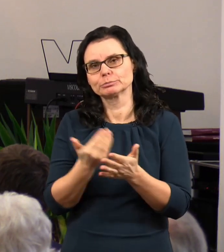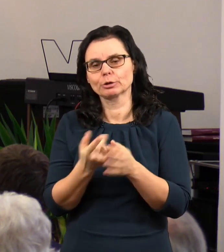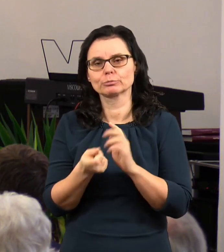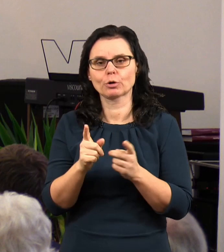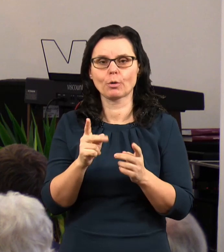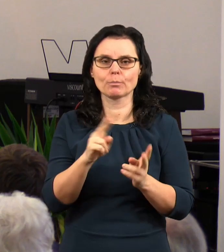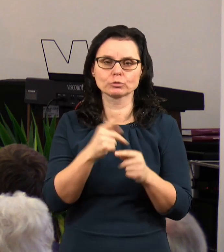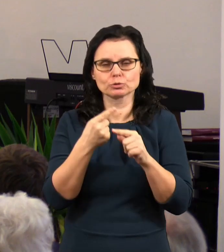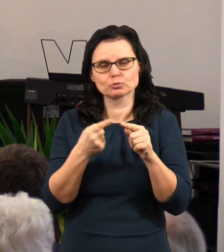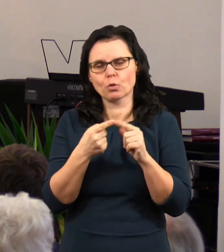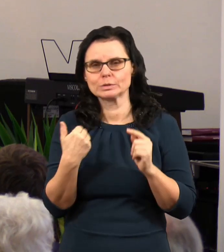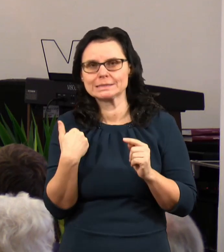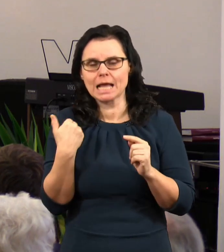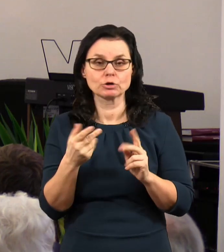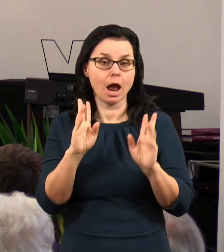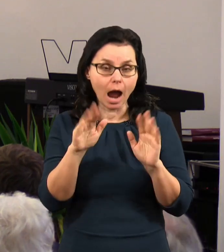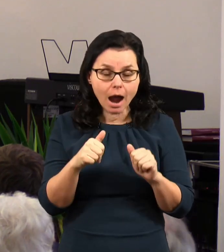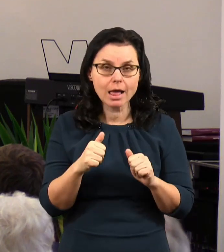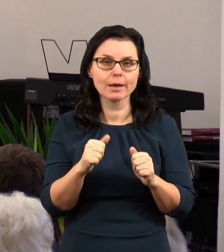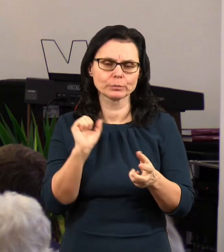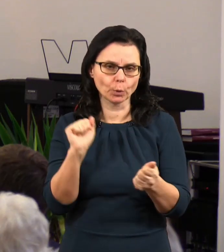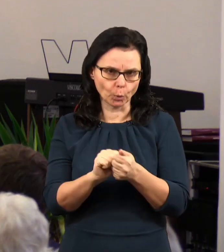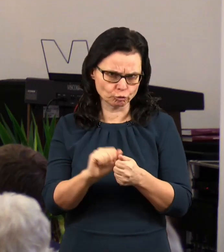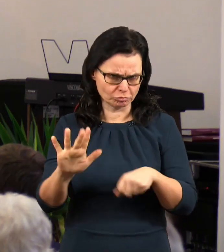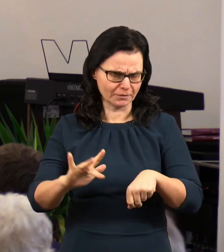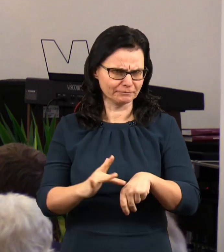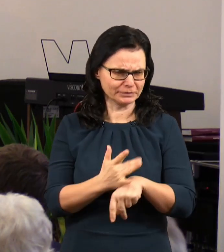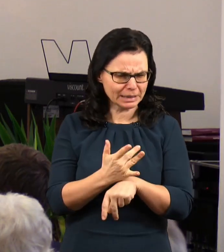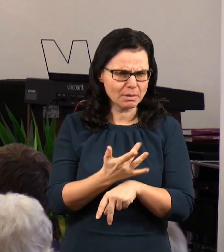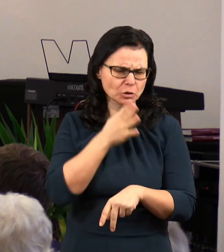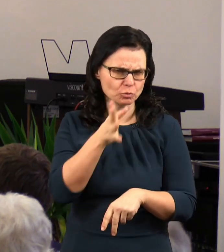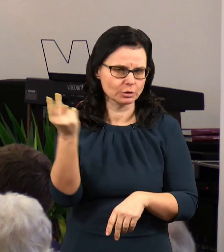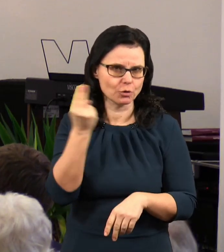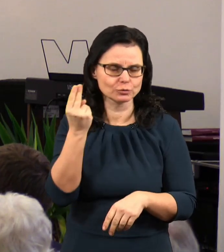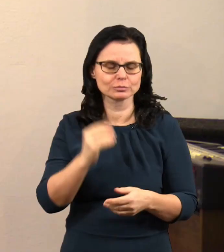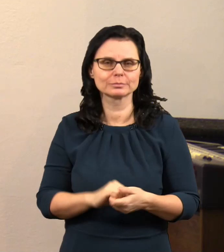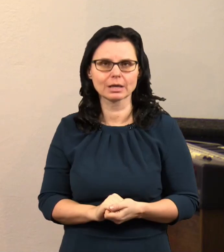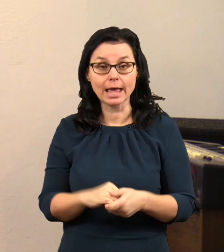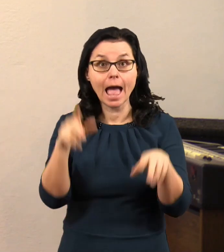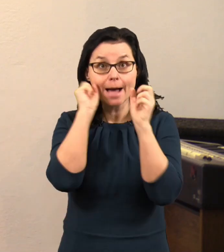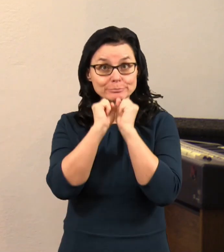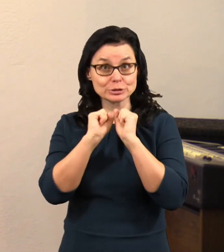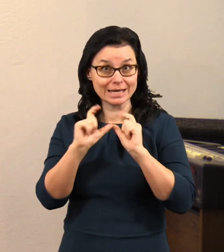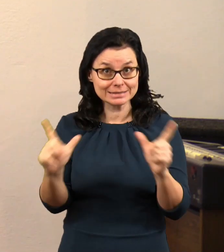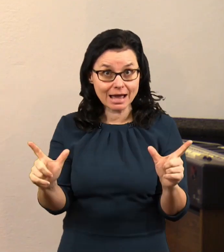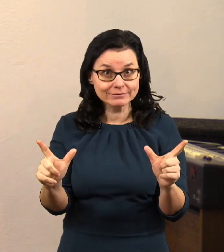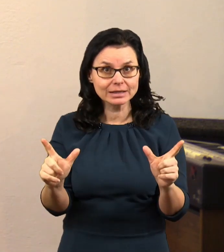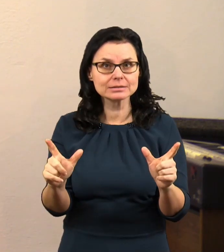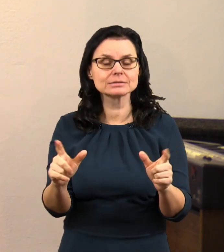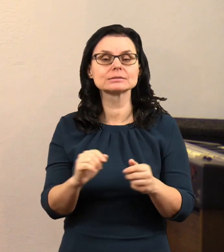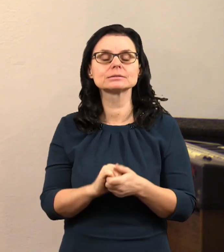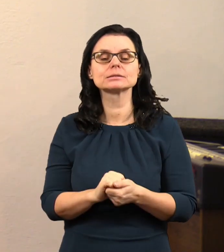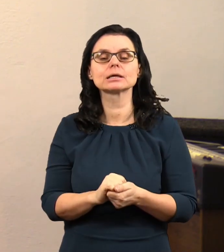možná chlup starší děti, ale vy jste určitě vnímavé a budete tomu rozumět. Představte si, že měli jsme